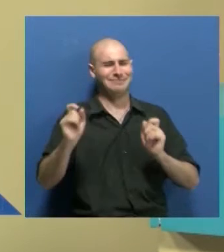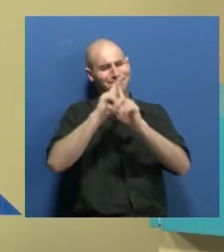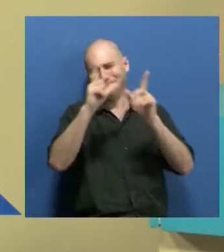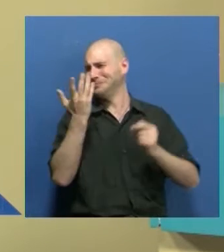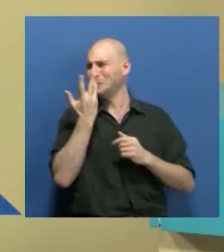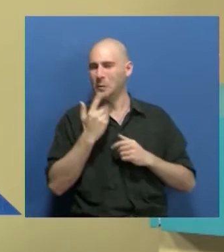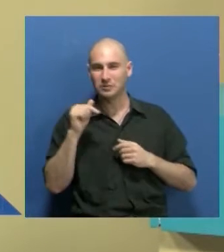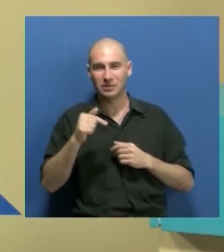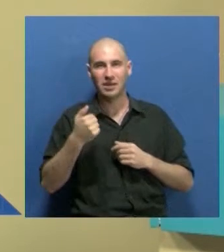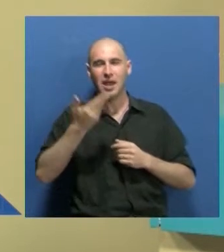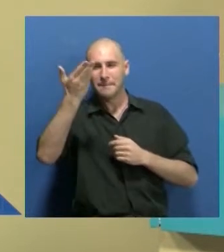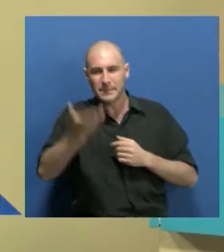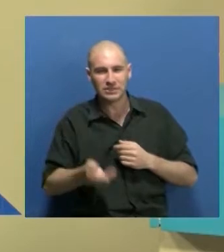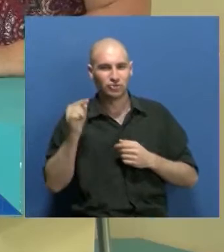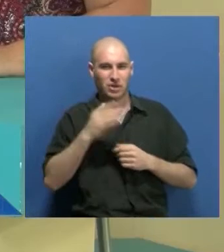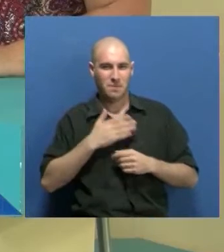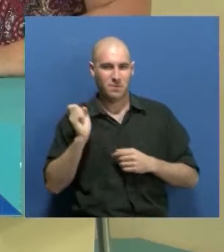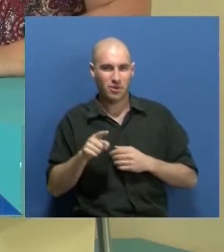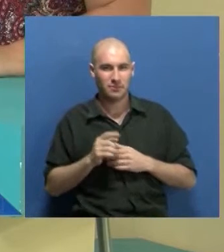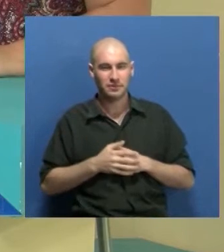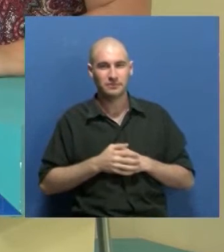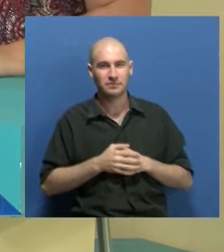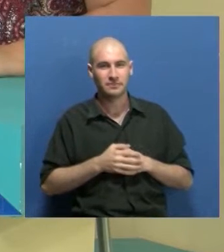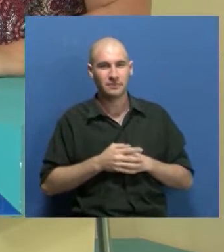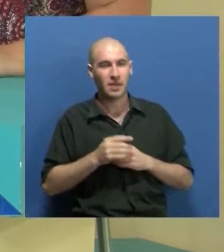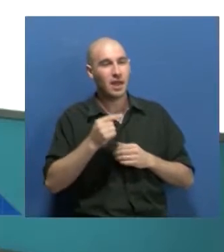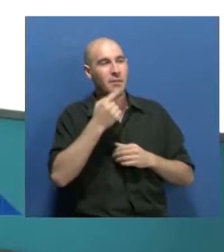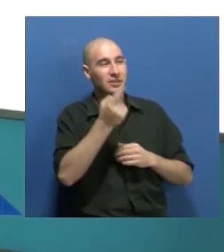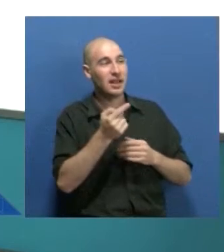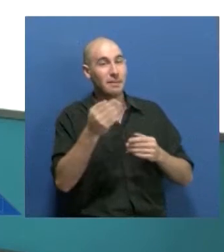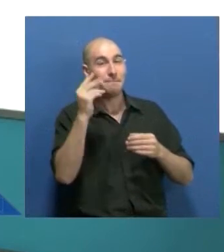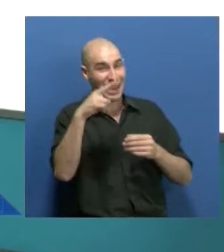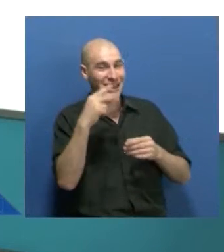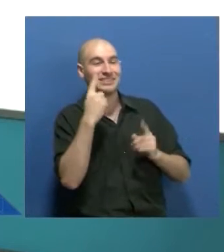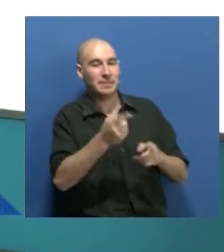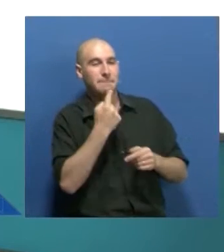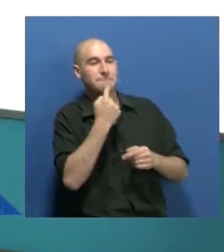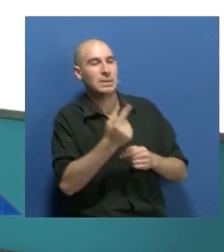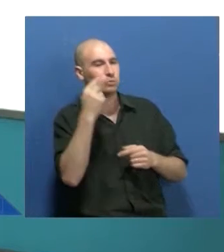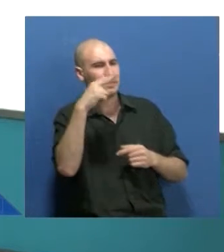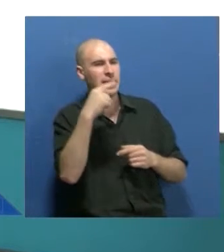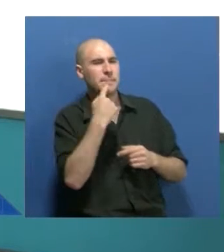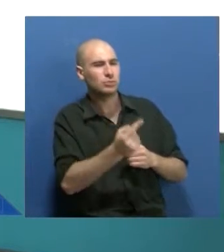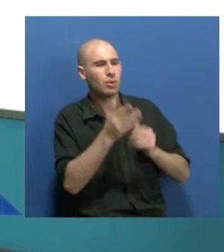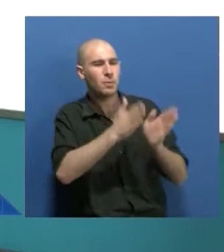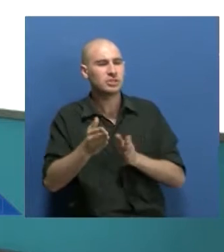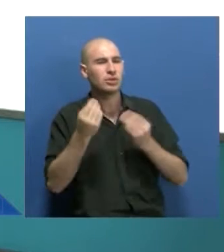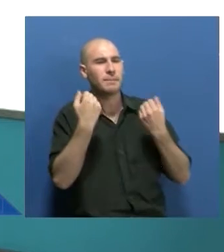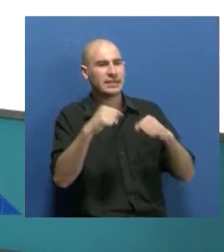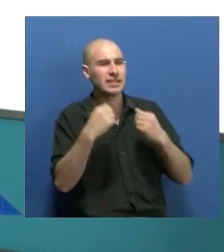amigo, humano. Genial. Bueno, la sumamos a la charla, Mariana, y le pregunto cómo ha sido este proceso de ensayos y este proceso